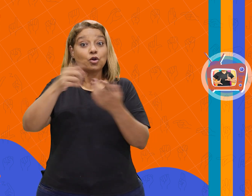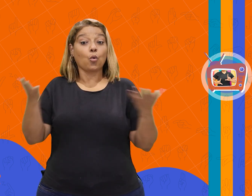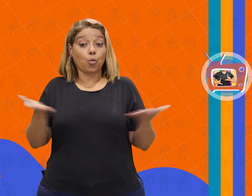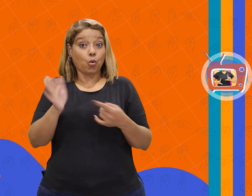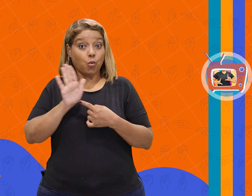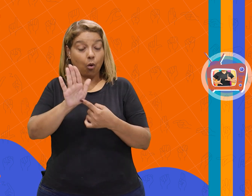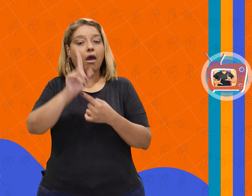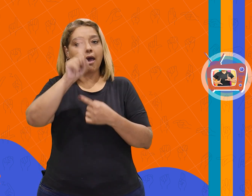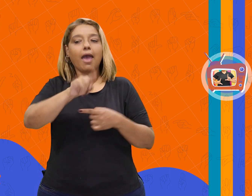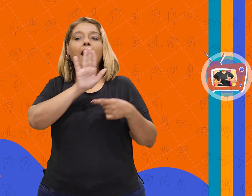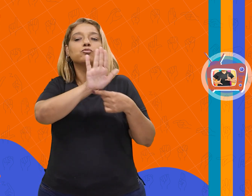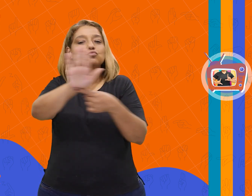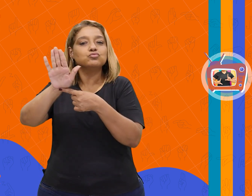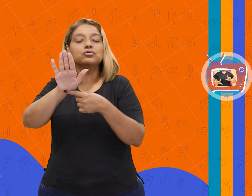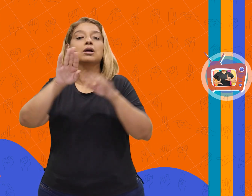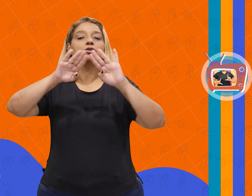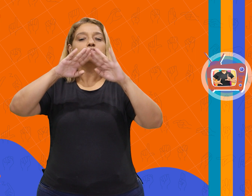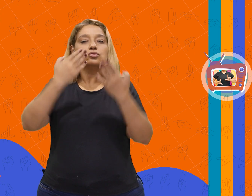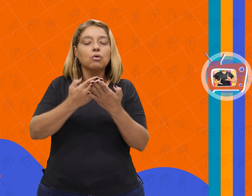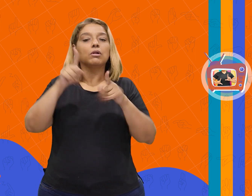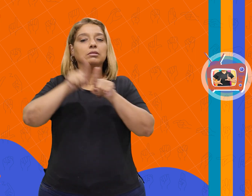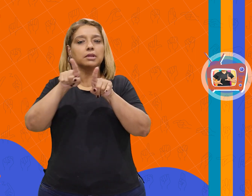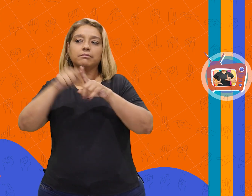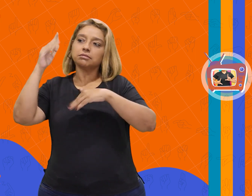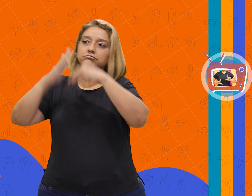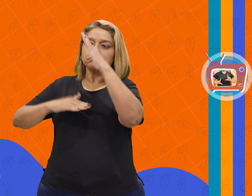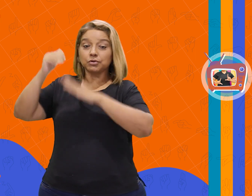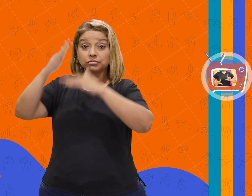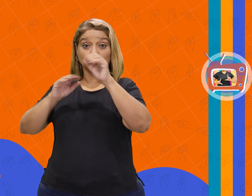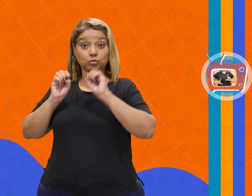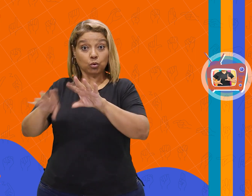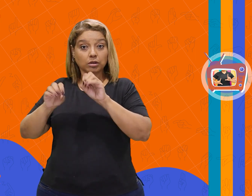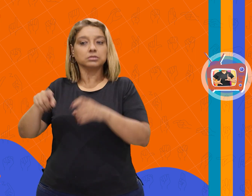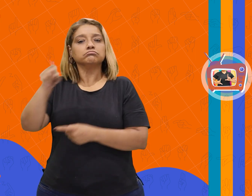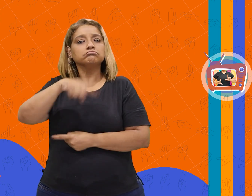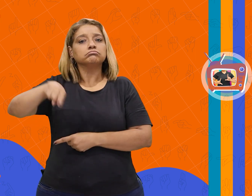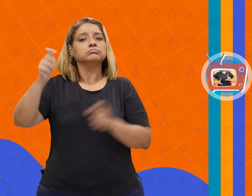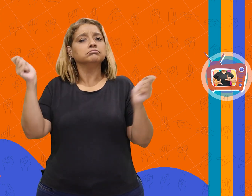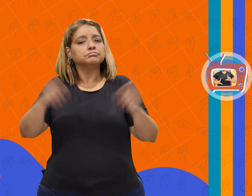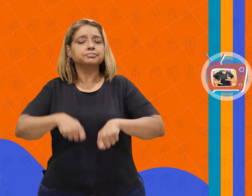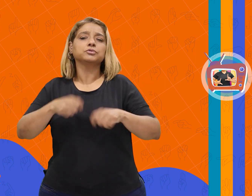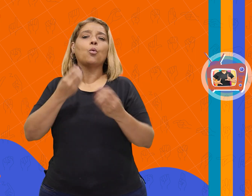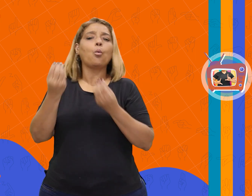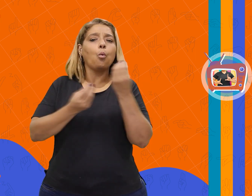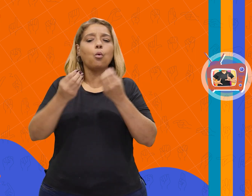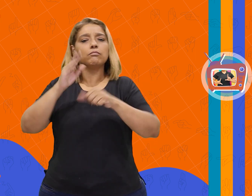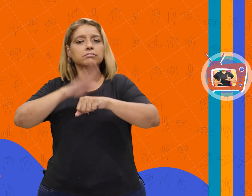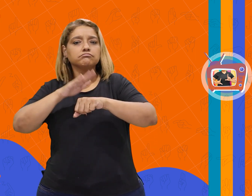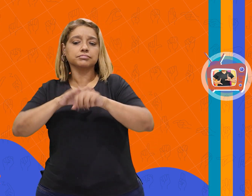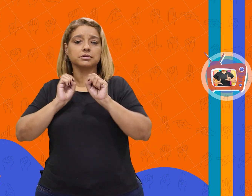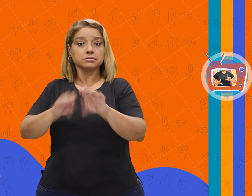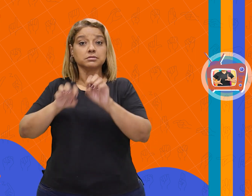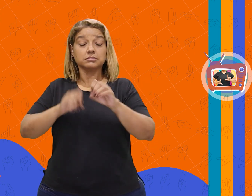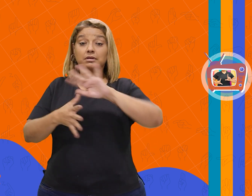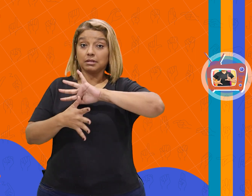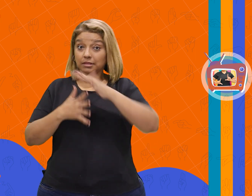quadro é de ajudar a escola e os profissionais da educação a estarem preparados para atuar no ensino da Libras.